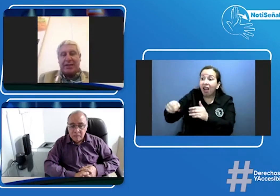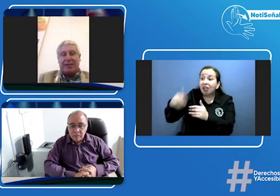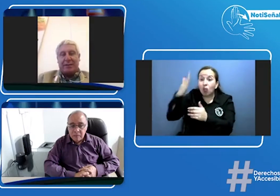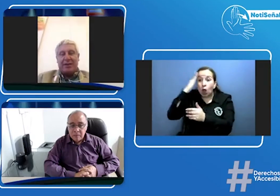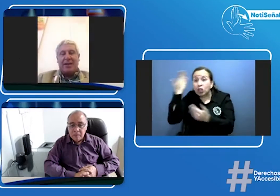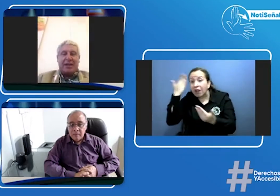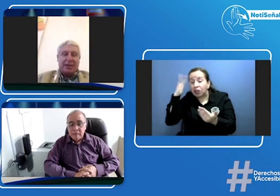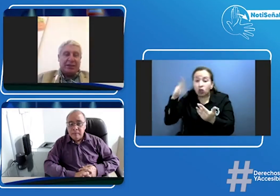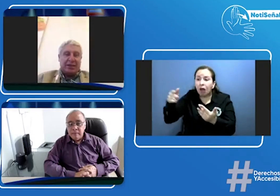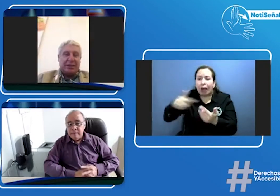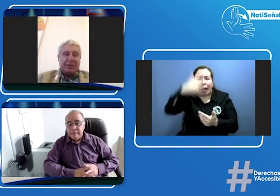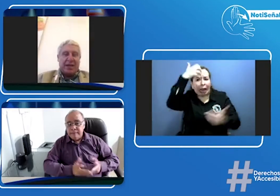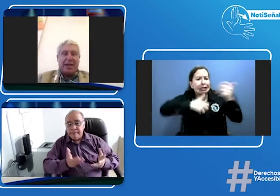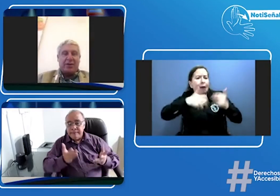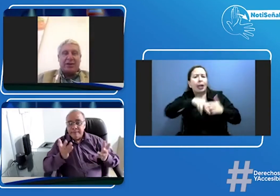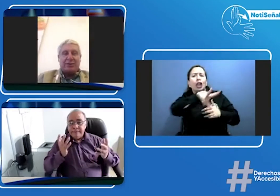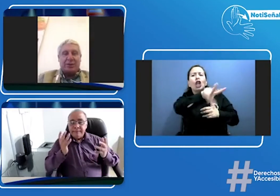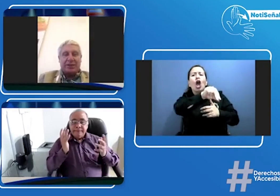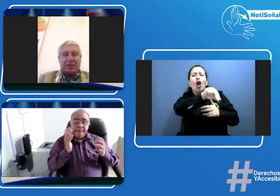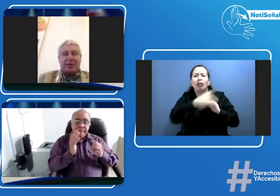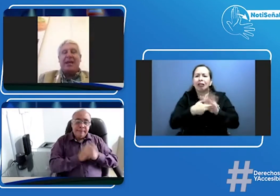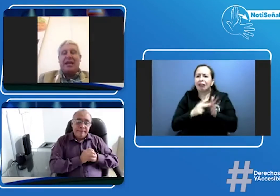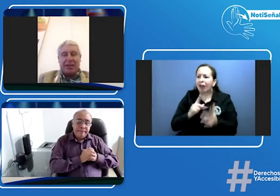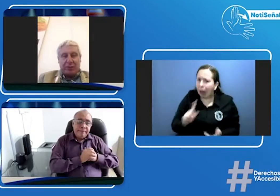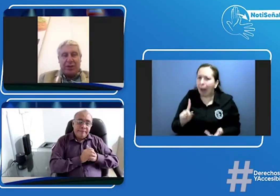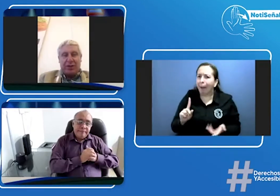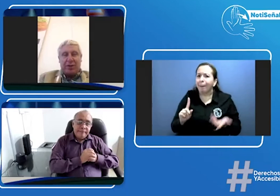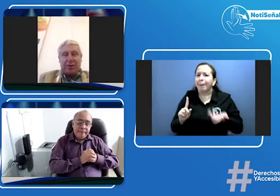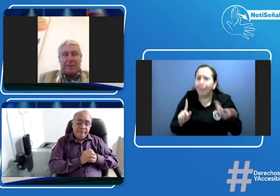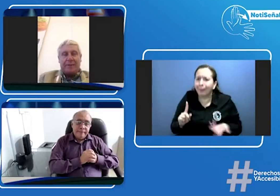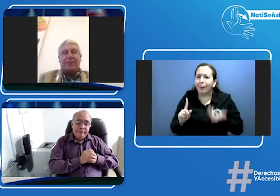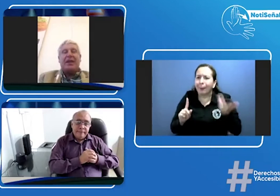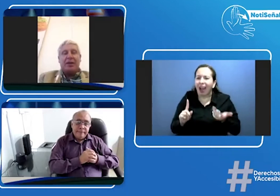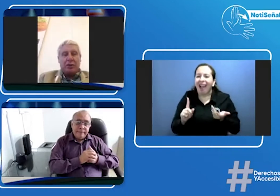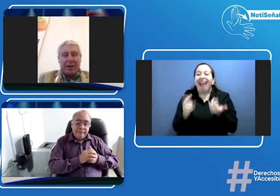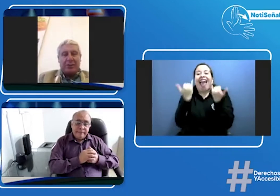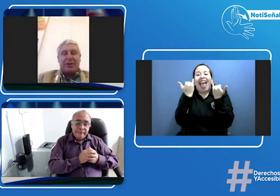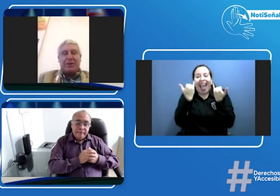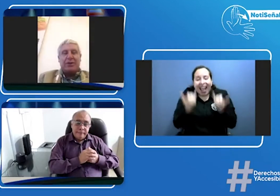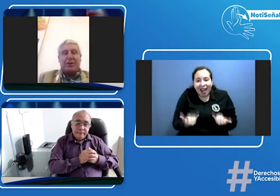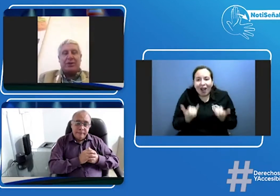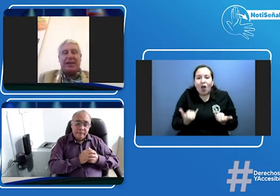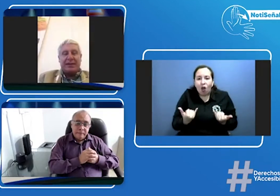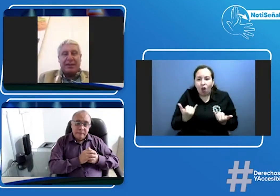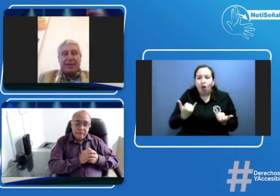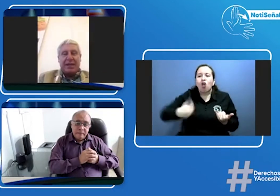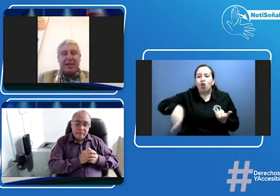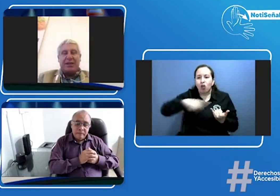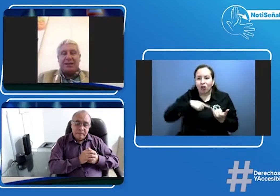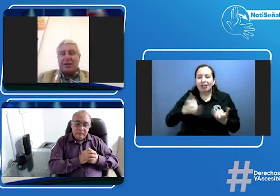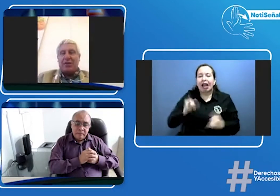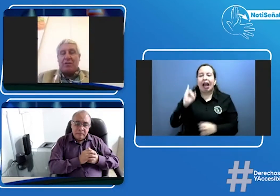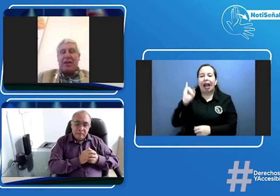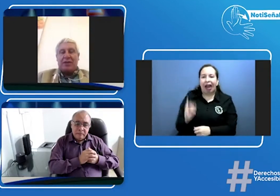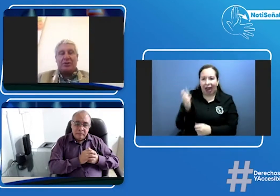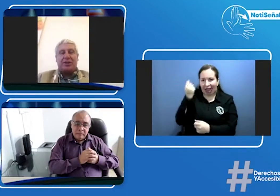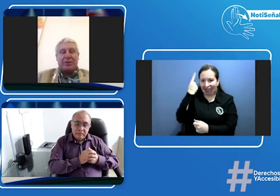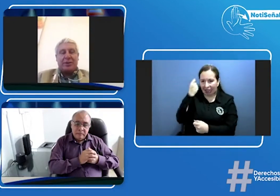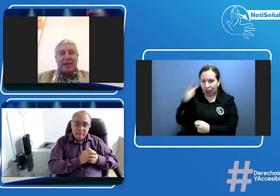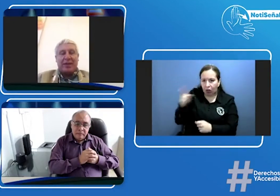examen entonces esa persona va a quedar con la frustración eso fue lo que hoy logramos ya con el doctor Lota que entendiera se va a comunicar con ustedes me imagino